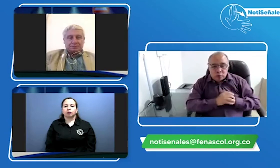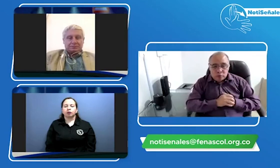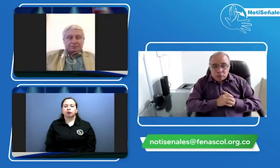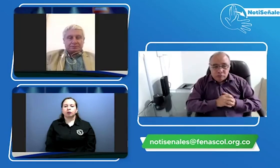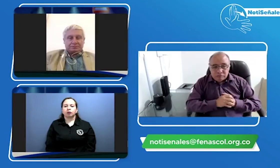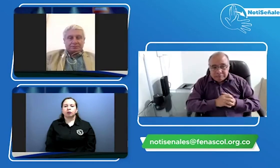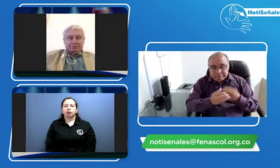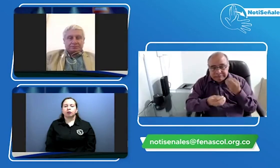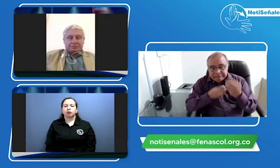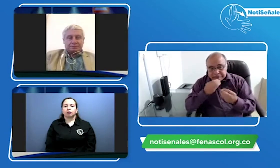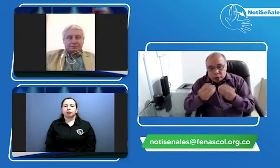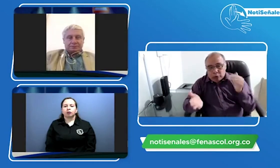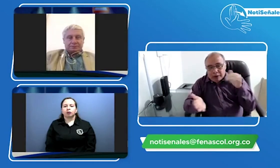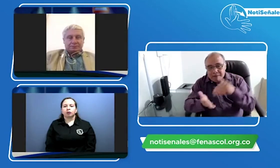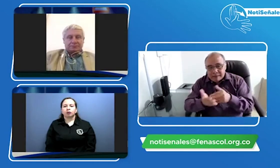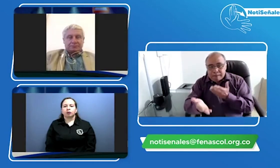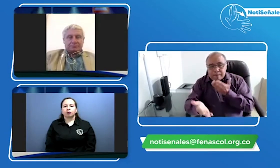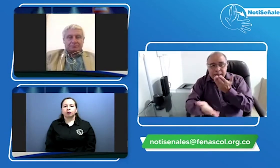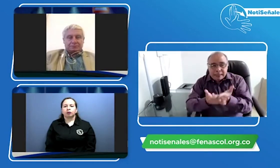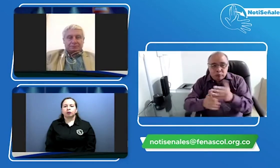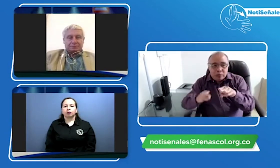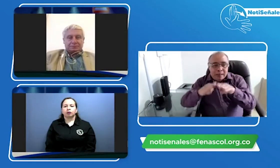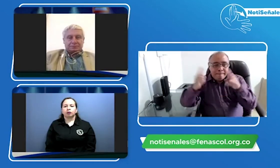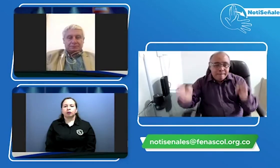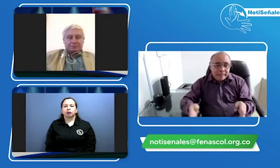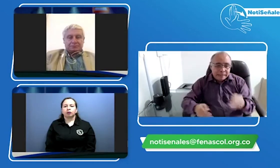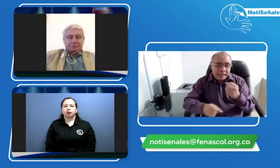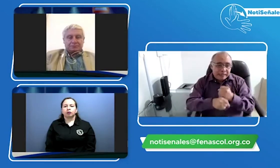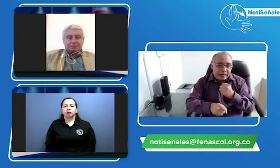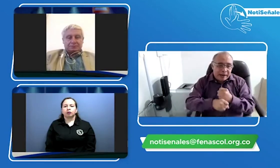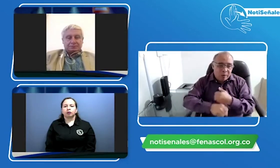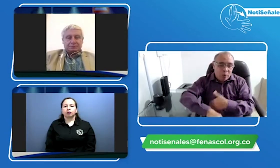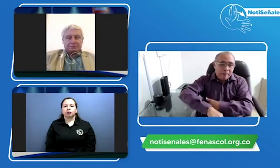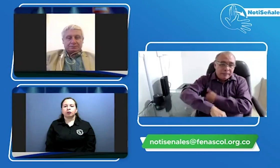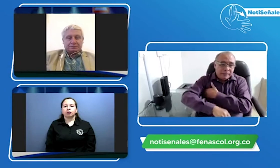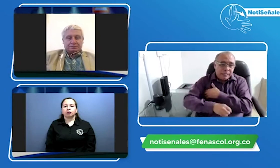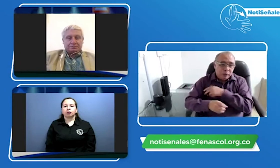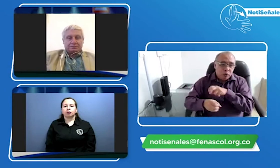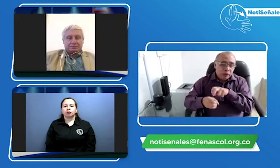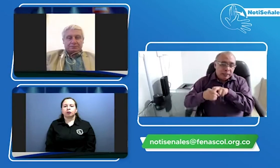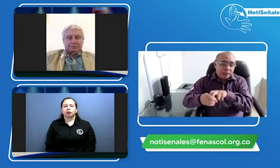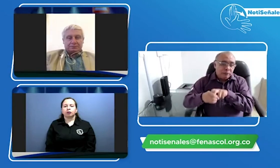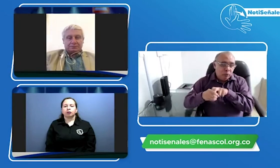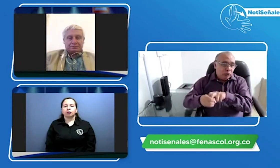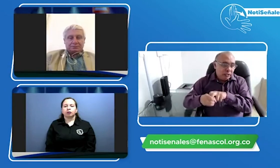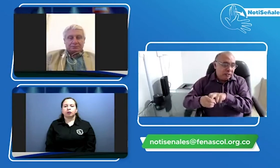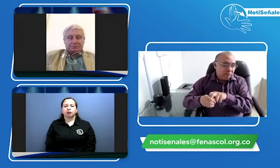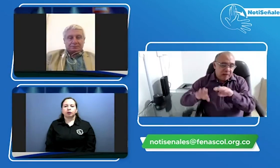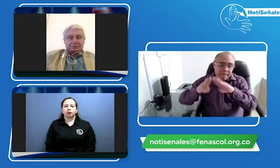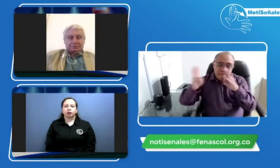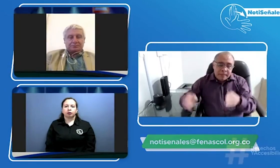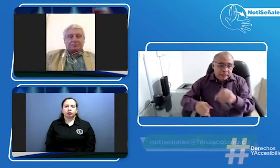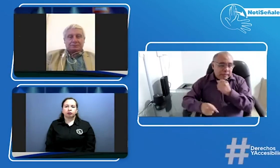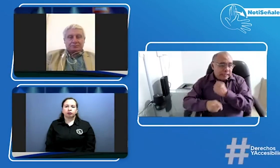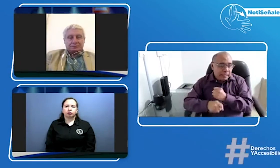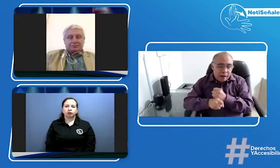requerimos que esto se pueda solucionar pronto don Albeiro hay que solicitar una mesa de trabajo al ministerio de